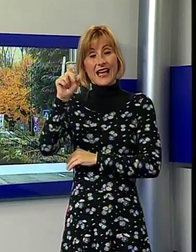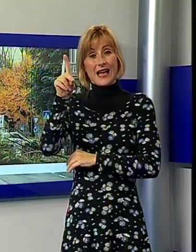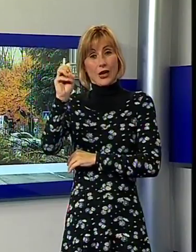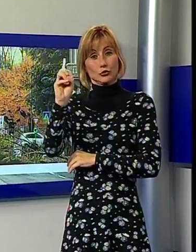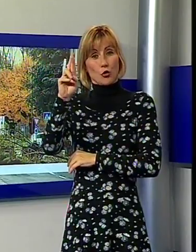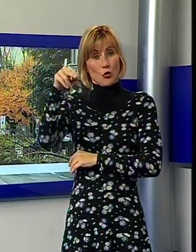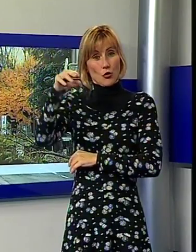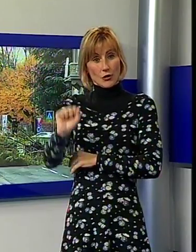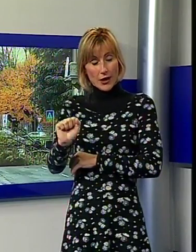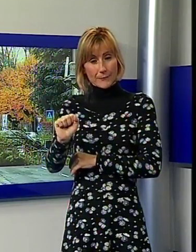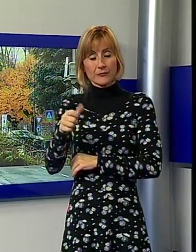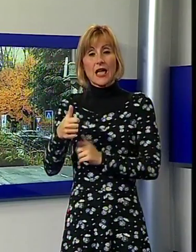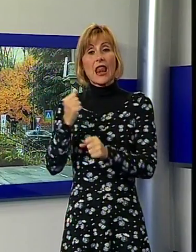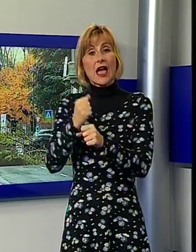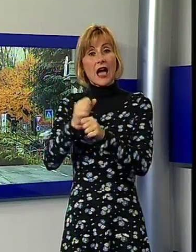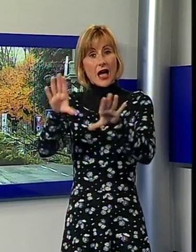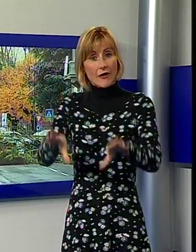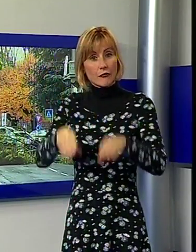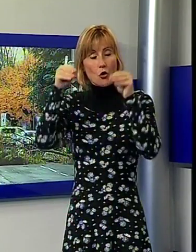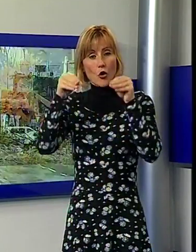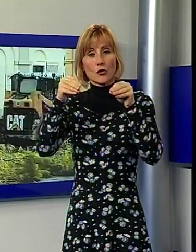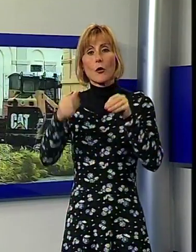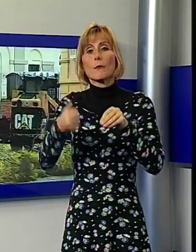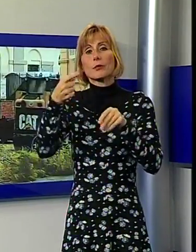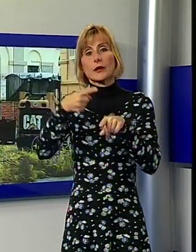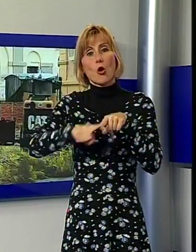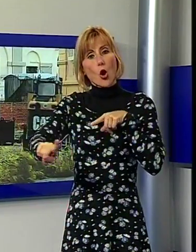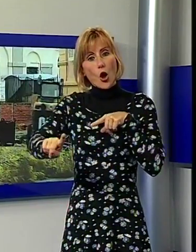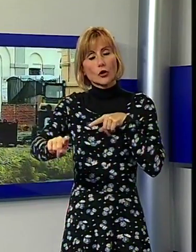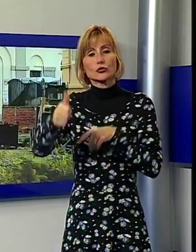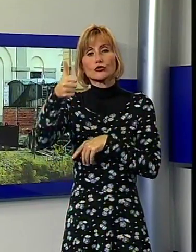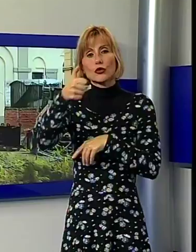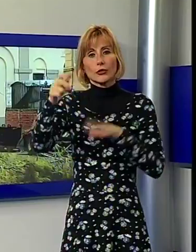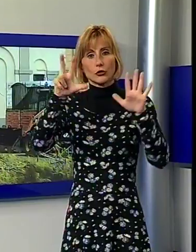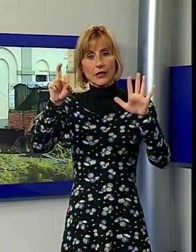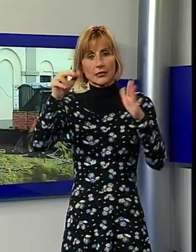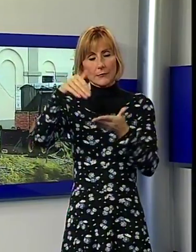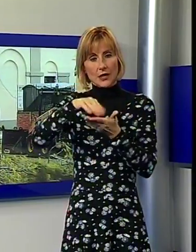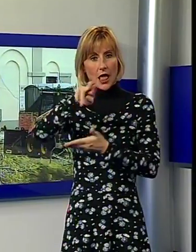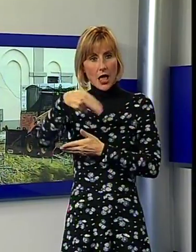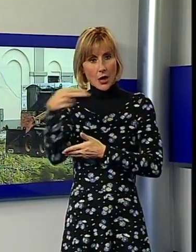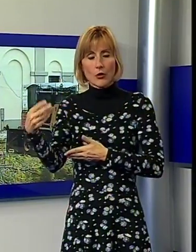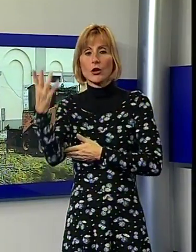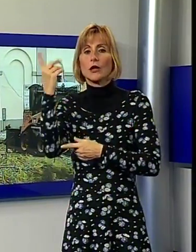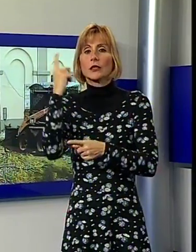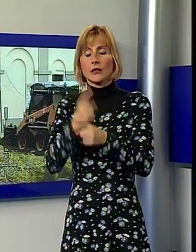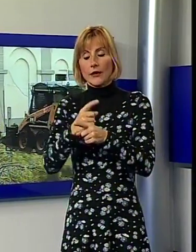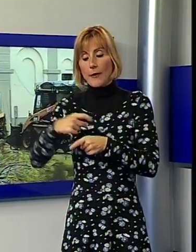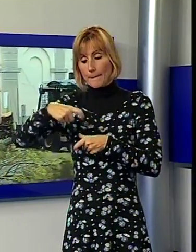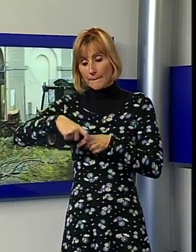lavori di questo primo lotto, per un importo di circa 80.000 euro, prevedono la realizzazione di un marciapiede, una pista ciclabile e un